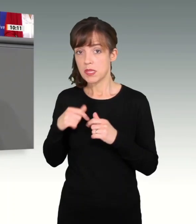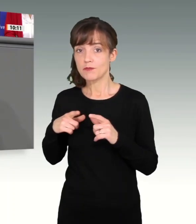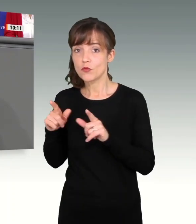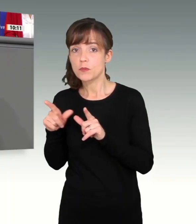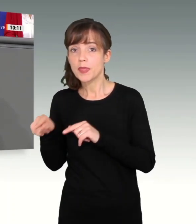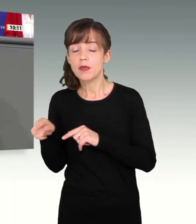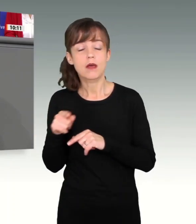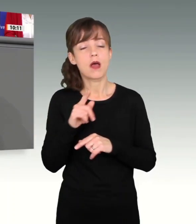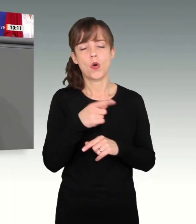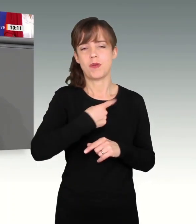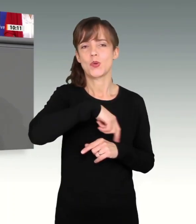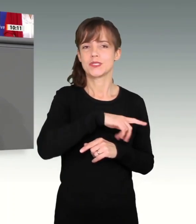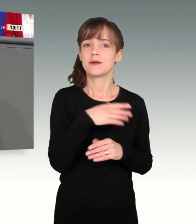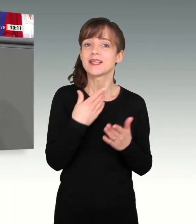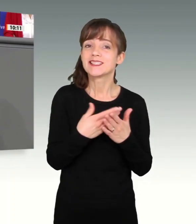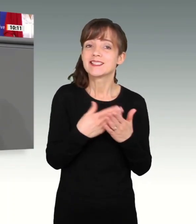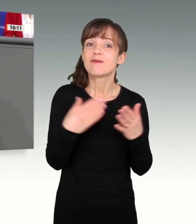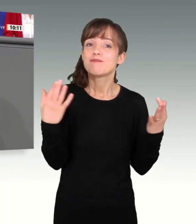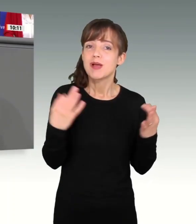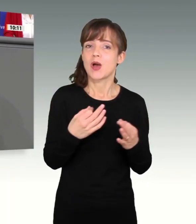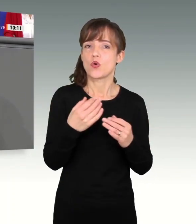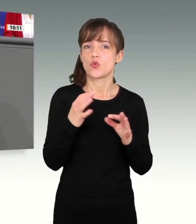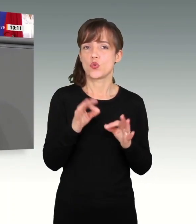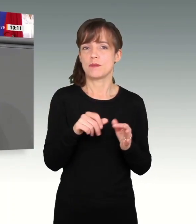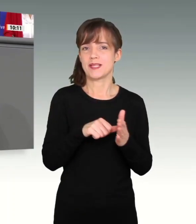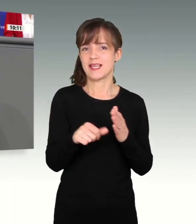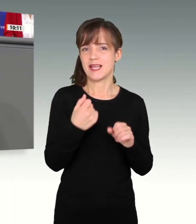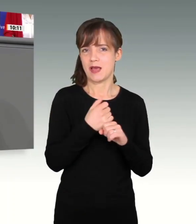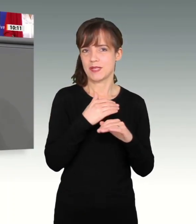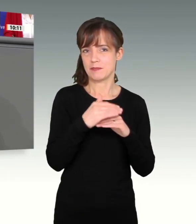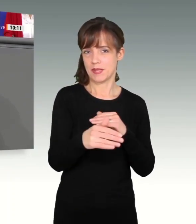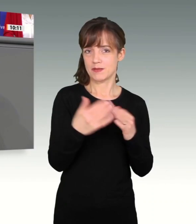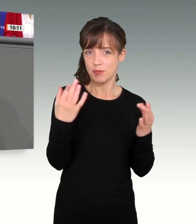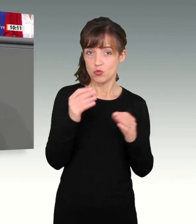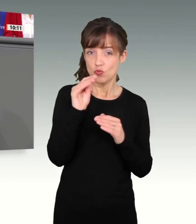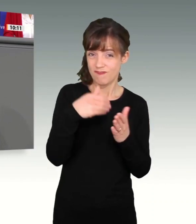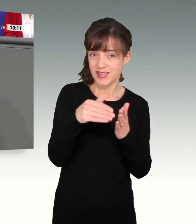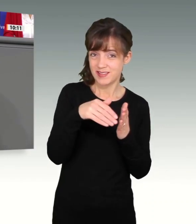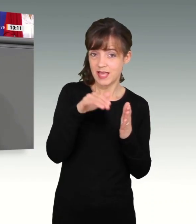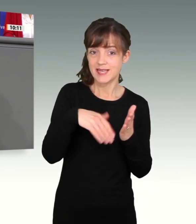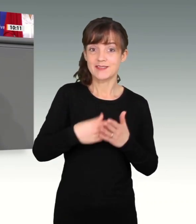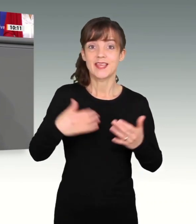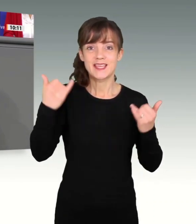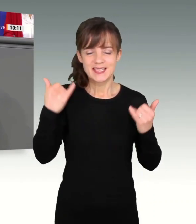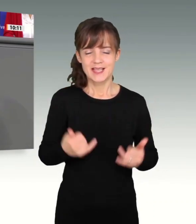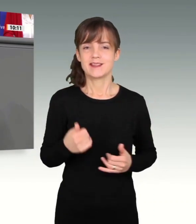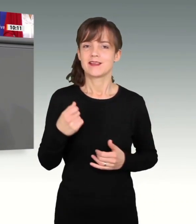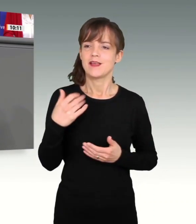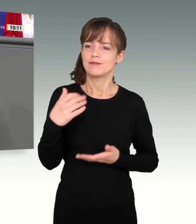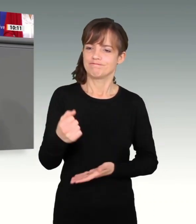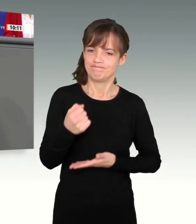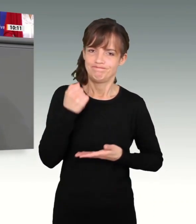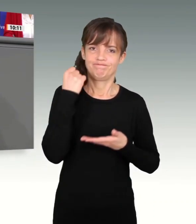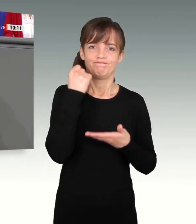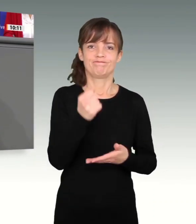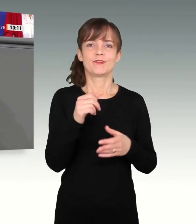Arbeitsplätze, diese industrielle Wertschöpfung, die wir in Deutschland haben, auch in Zukunft. Dafür nehmen wir jetzt Geld in die Hand, um die Corona